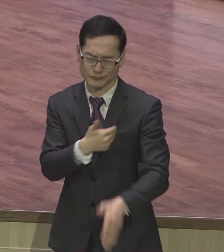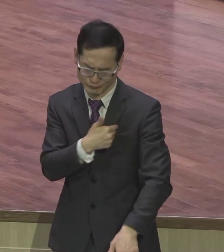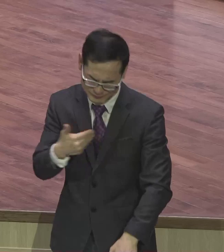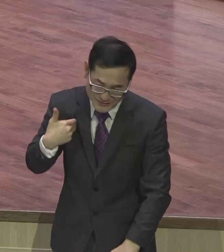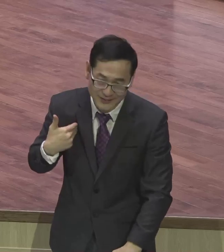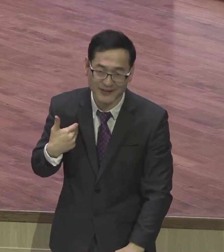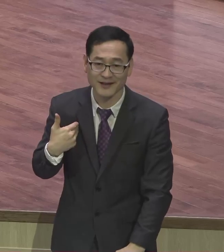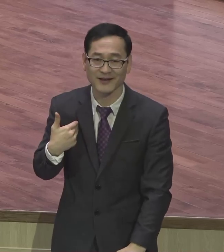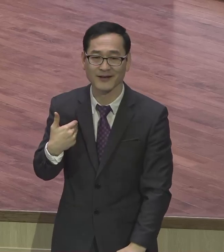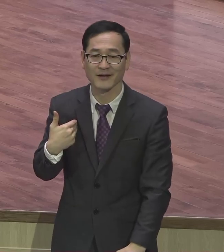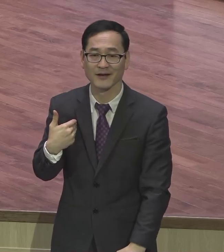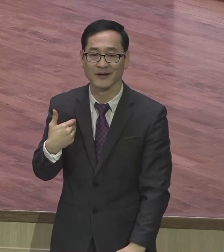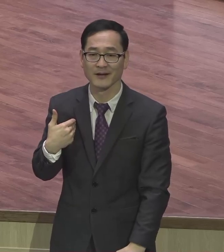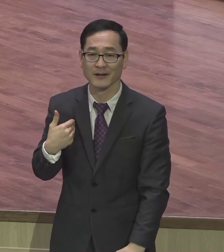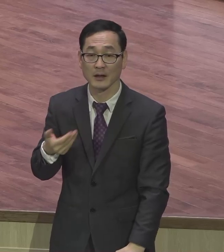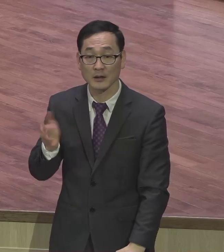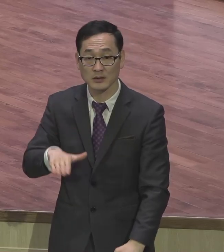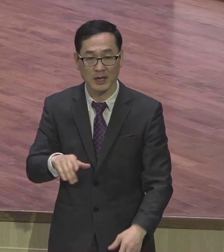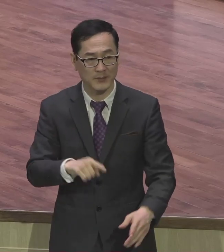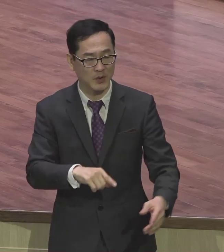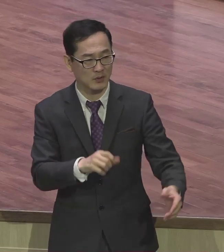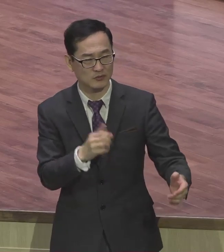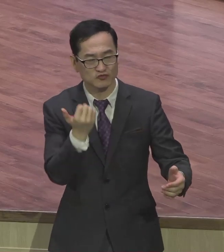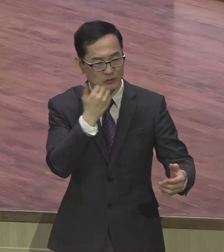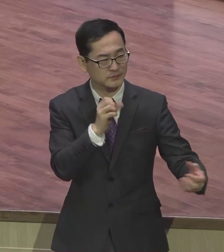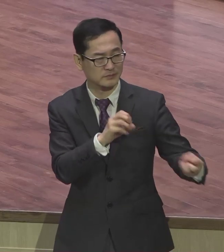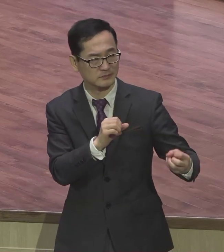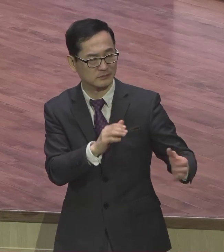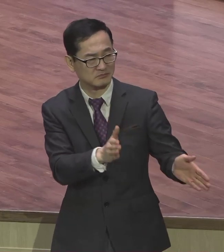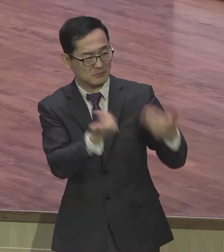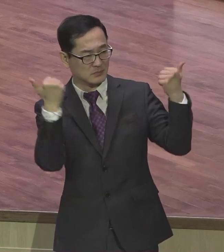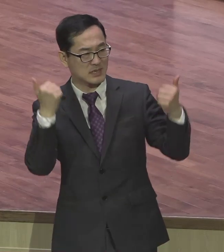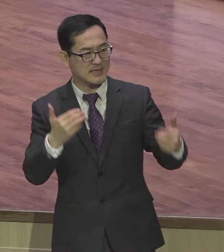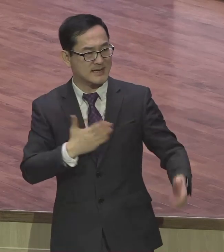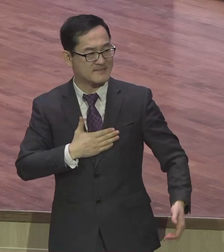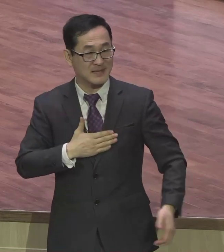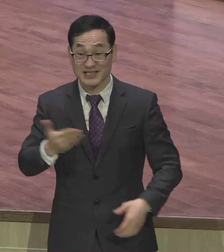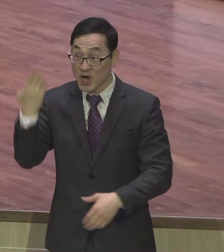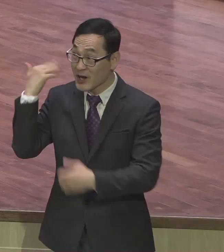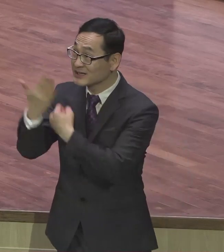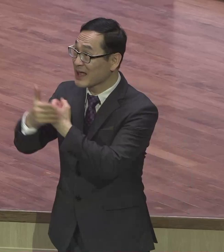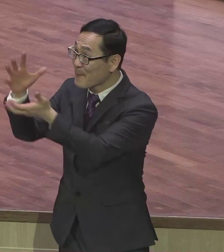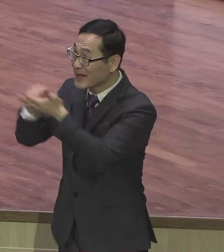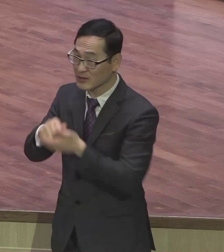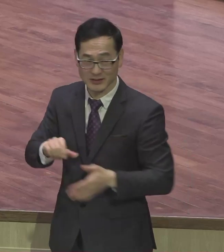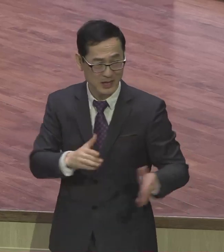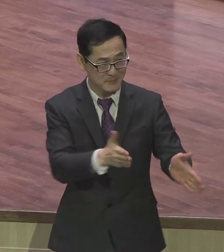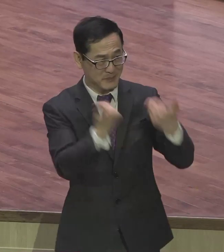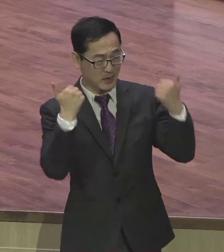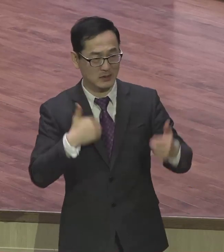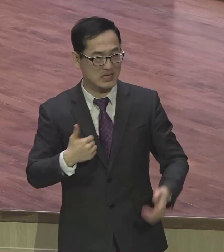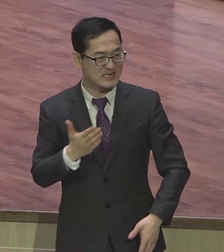기분 나빠서 전에 봐도 은혜 다 쏟아버리고 말 한마디에 상처받아서